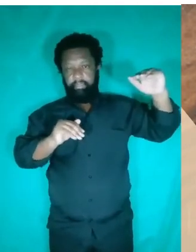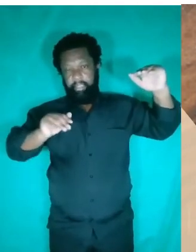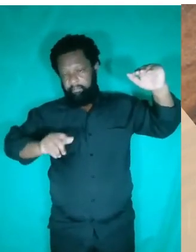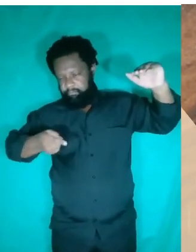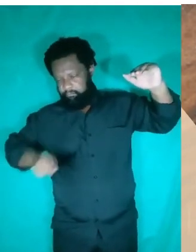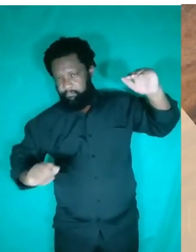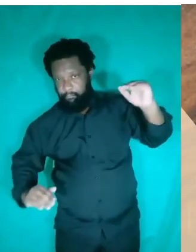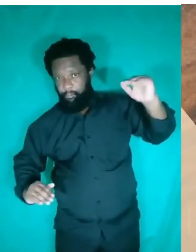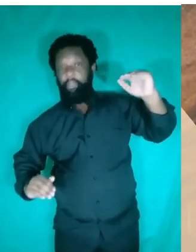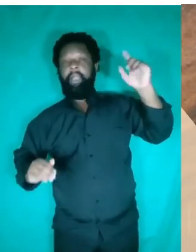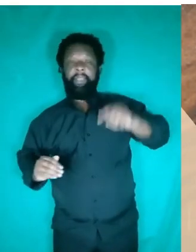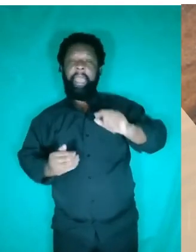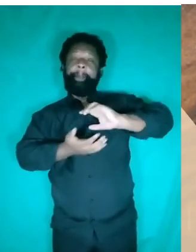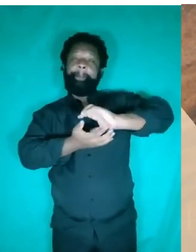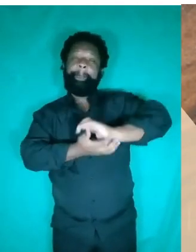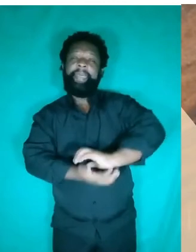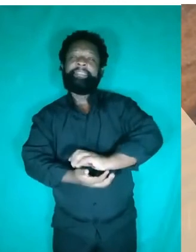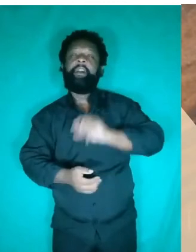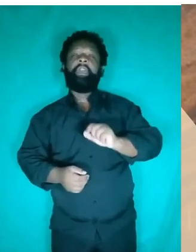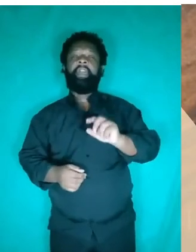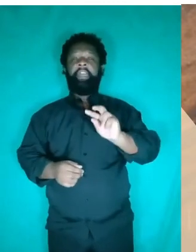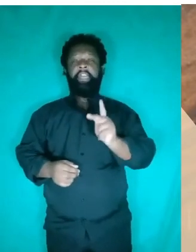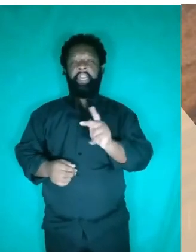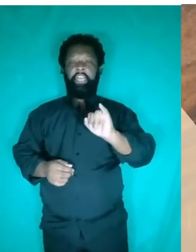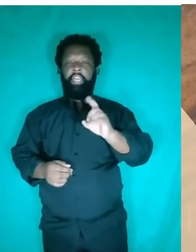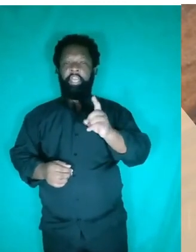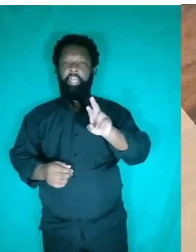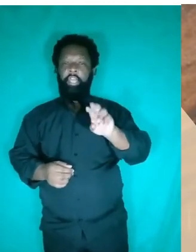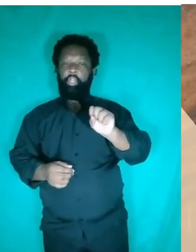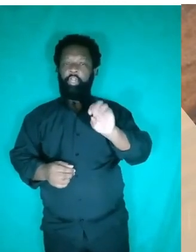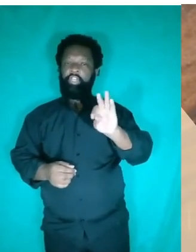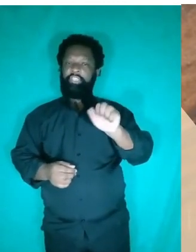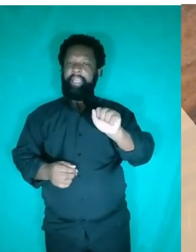pressão hidrostática. Quanto mais fundo, maior a sua pressão.